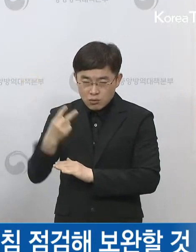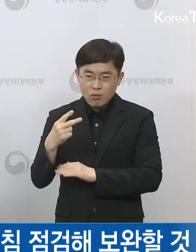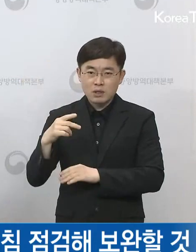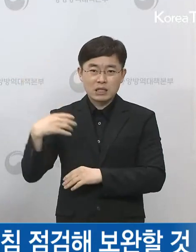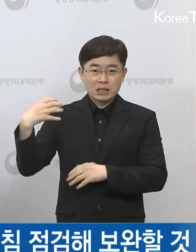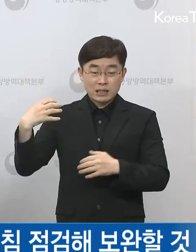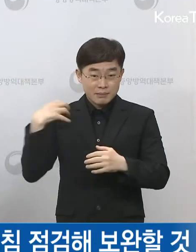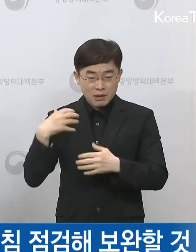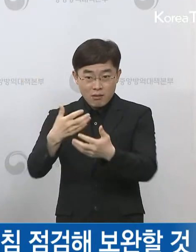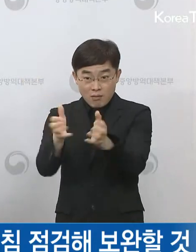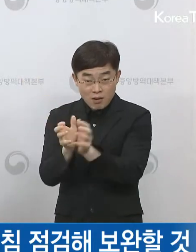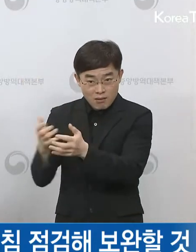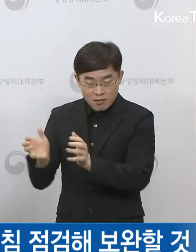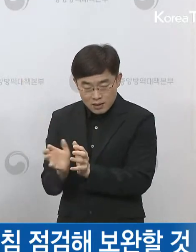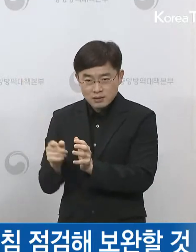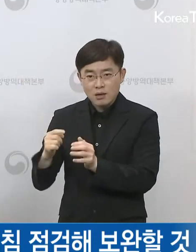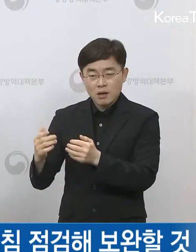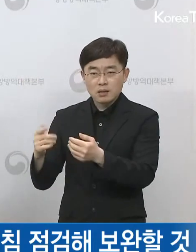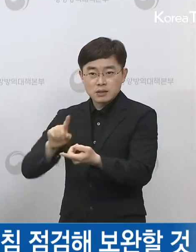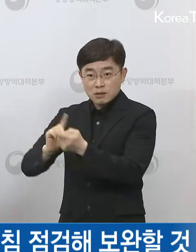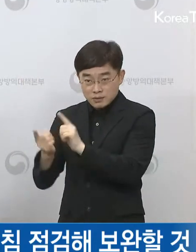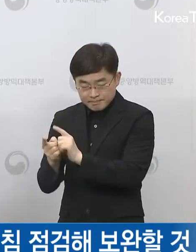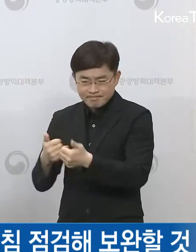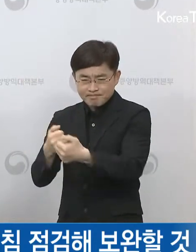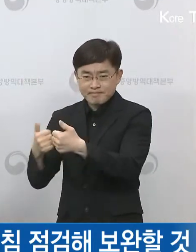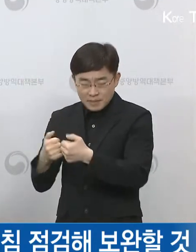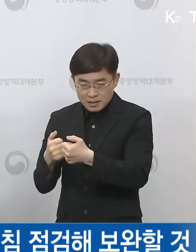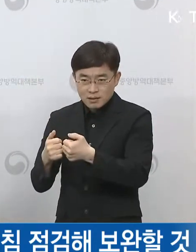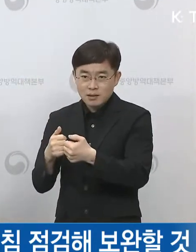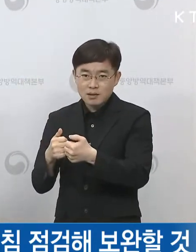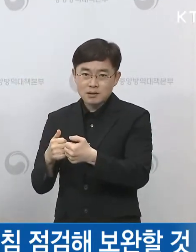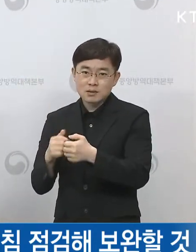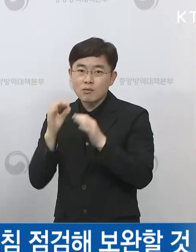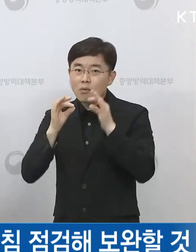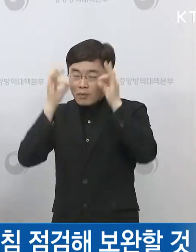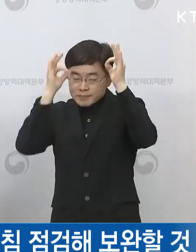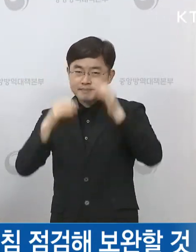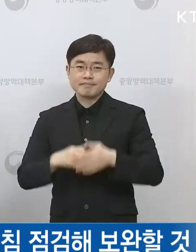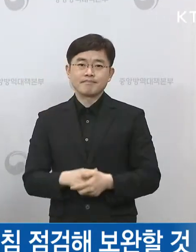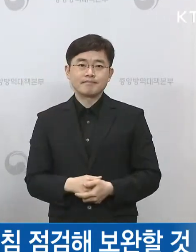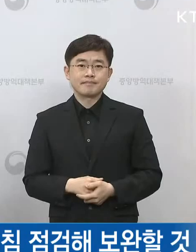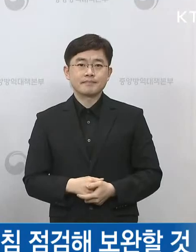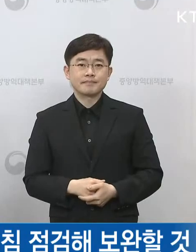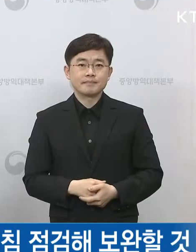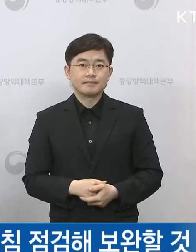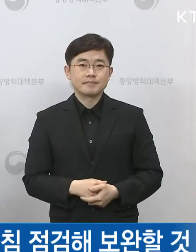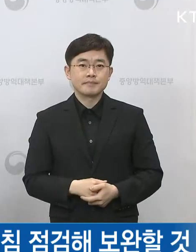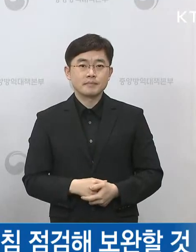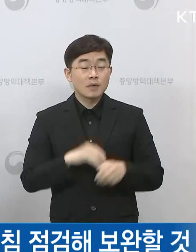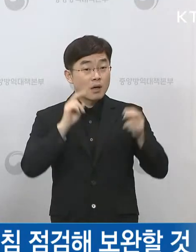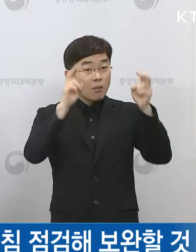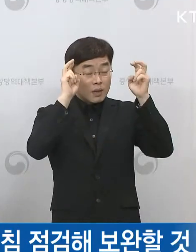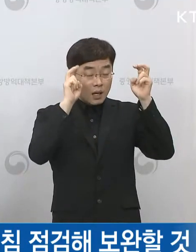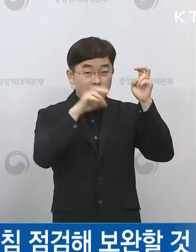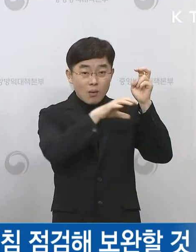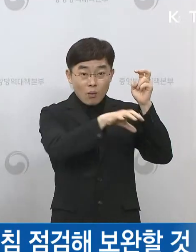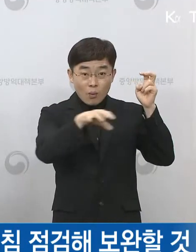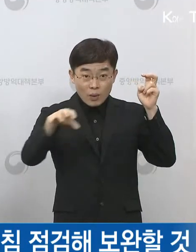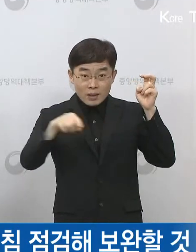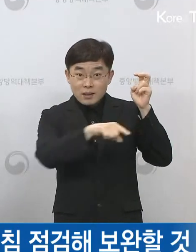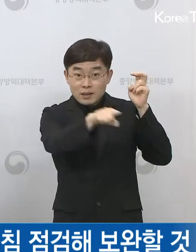해서 관리를 하도록 하겠습니다. 아마 개별 사업장 단위로 이런 부분들을 한 번쯤 다